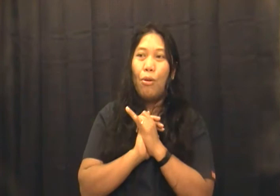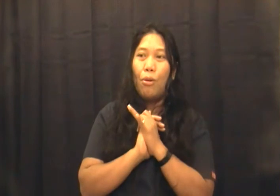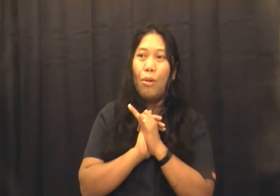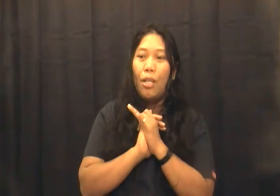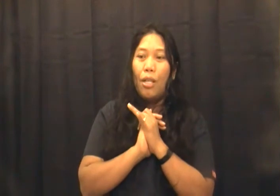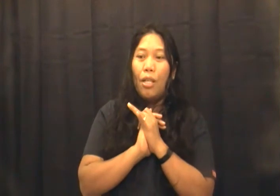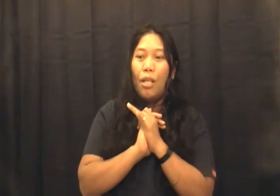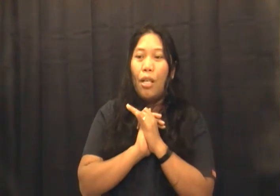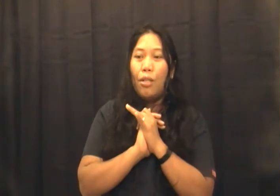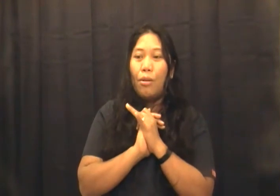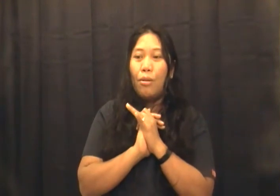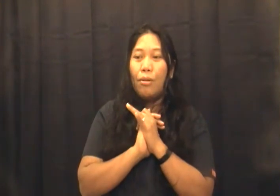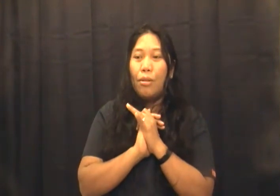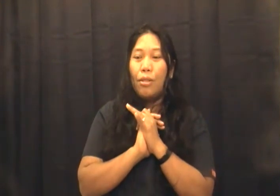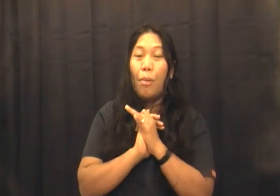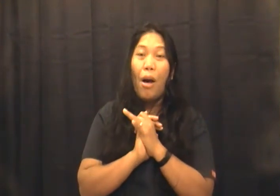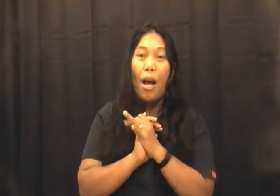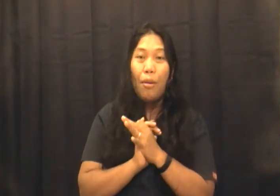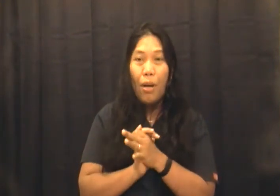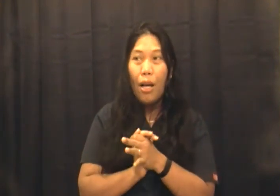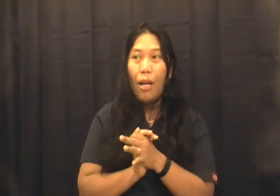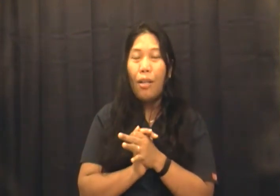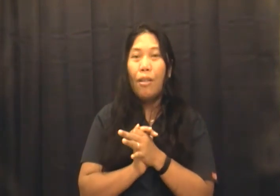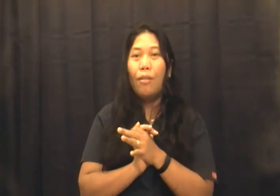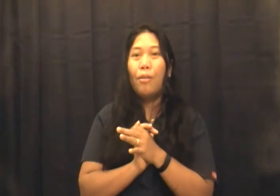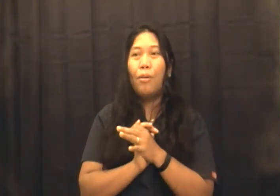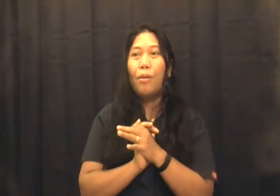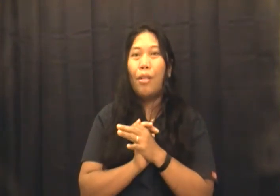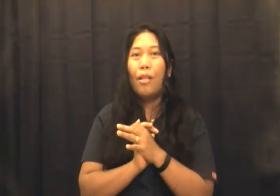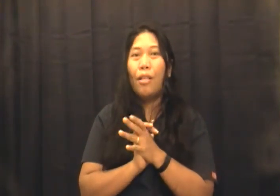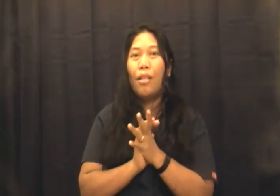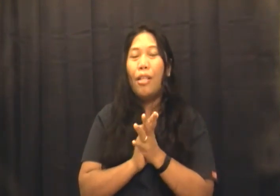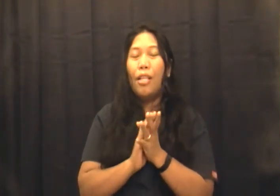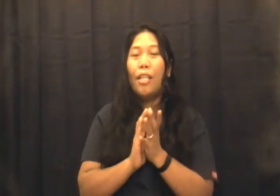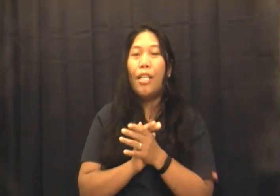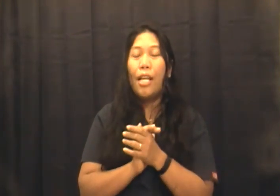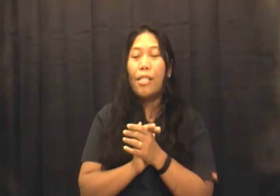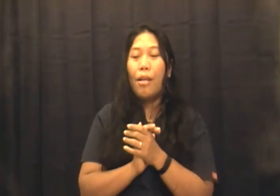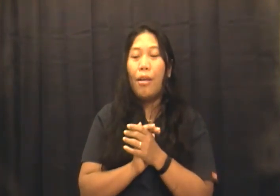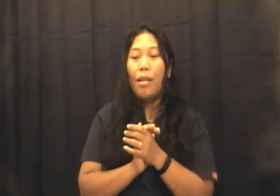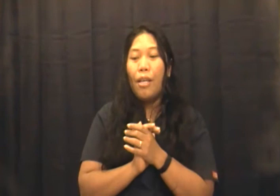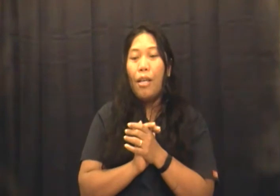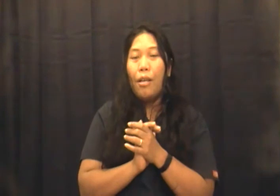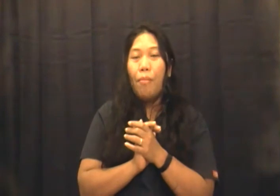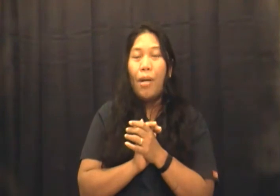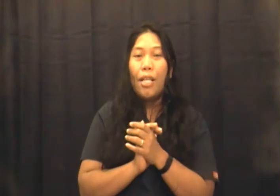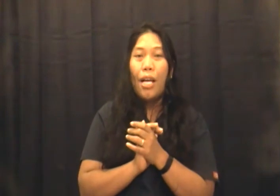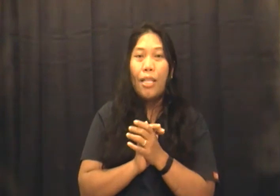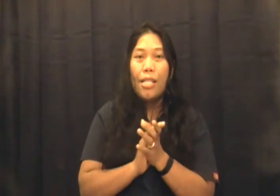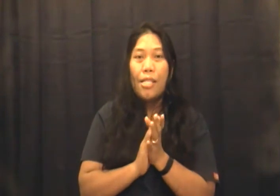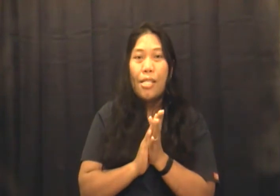o sa bahay ba. Hindi kasi, para at least,